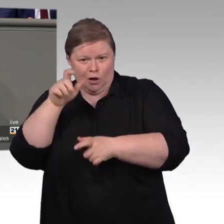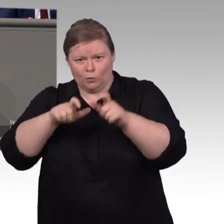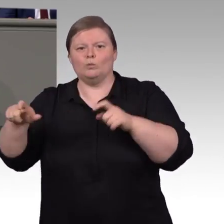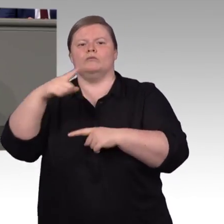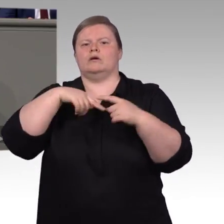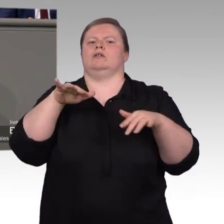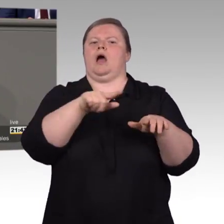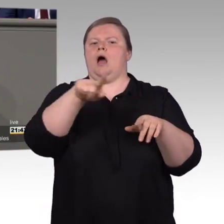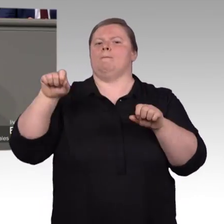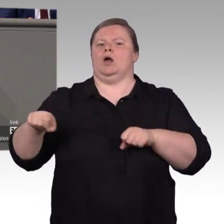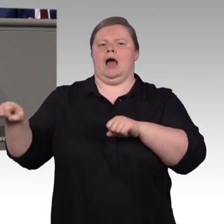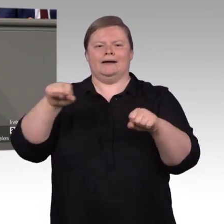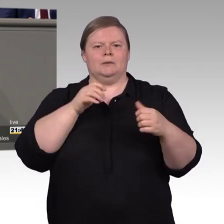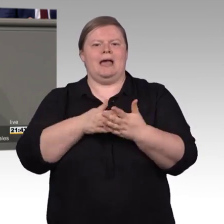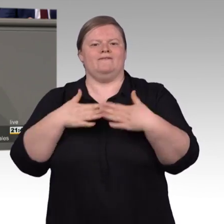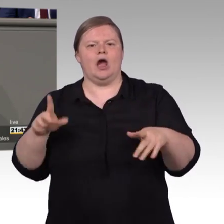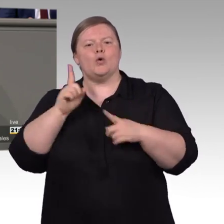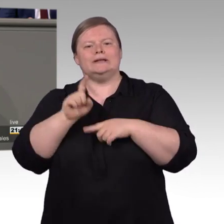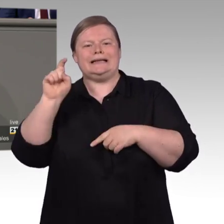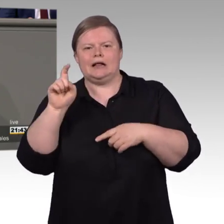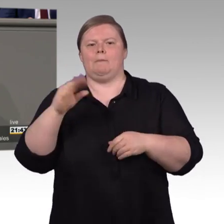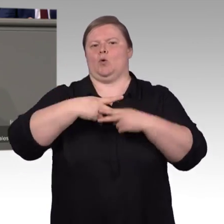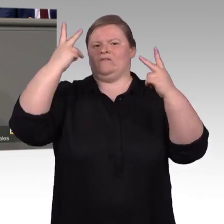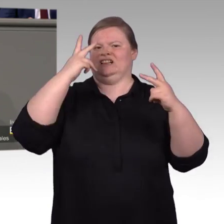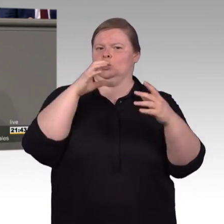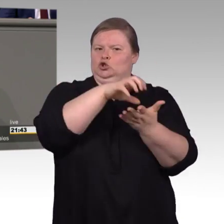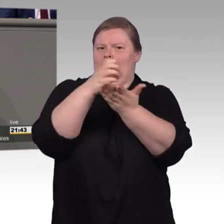barrierefrei, aber jetzt muss es auch überall barrierefrei werden. Und das ist gut so. Vielen Dank.